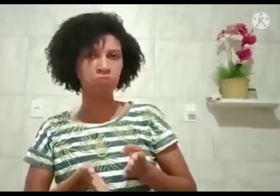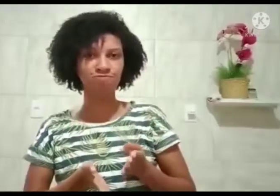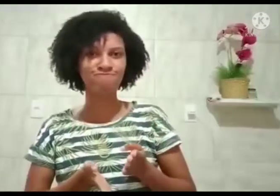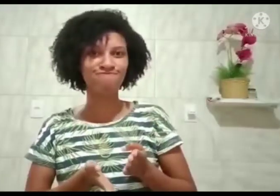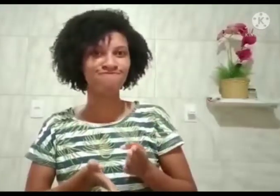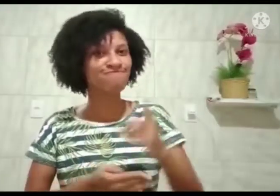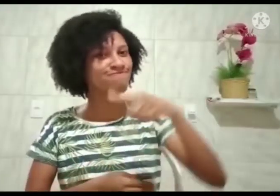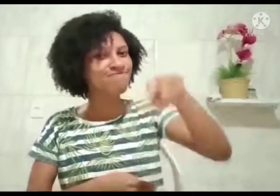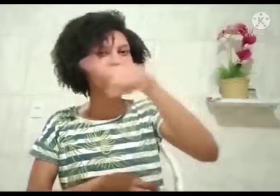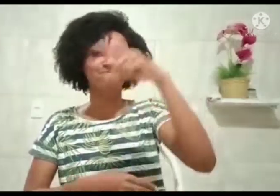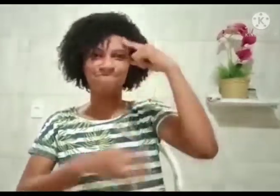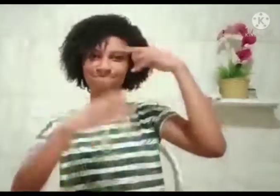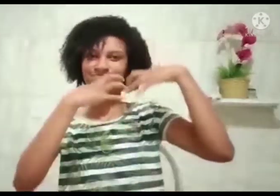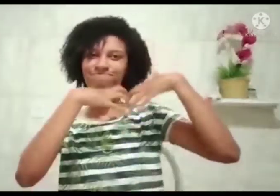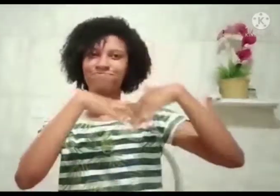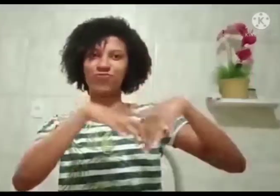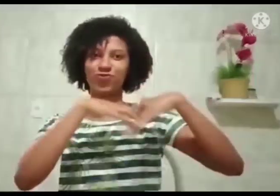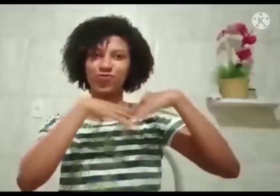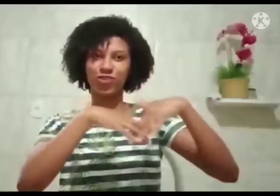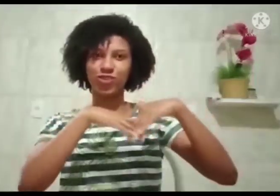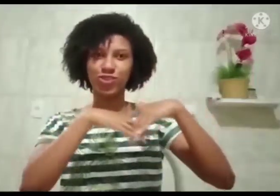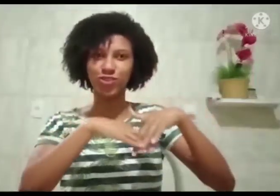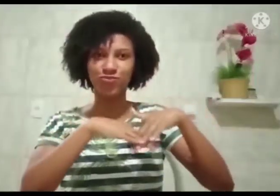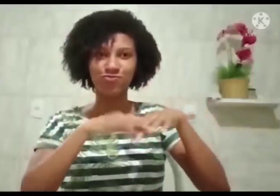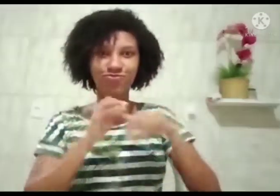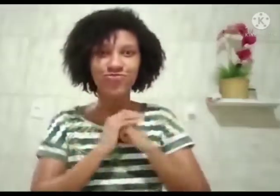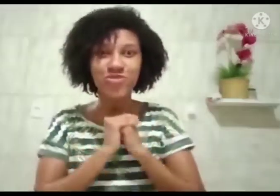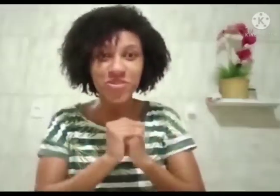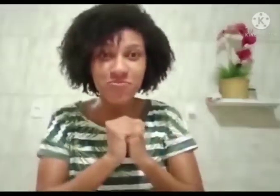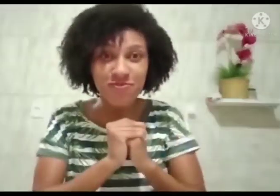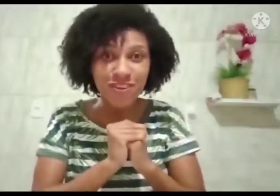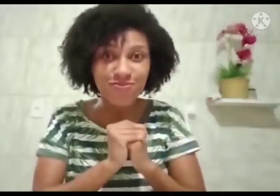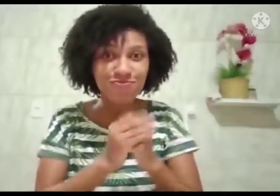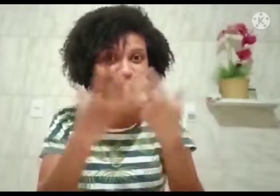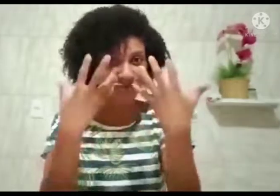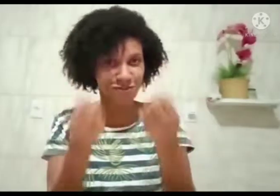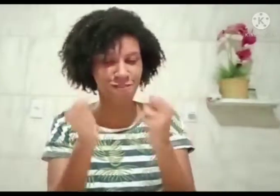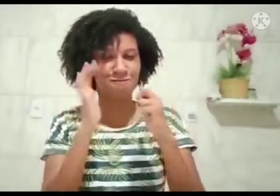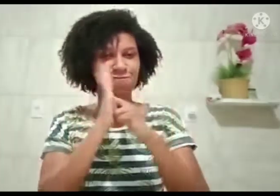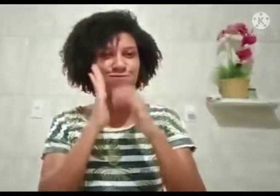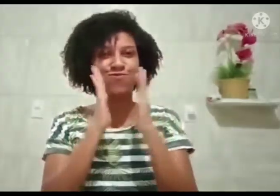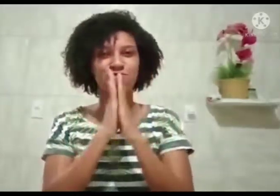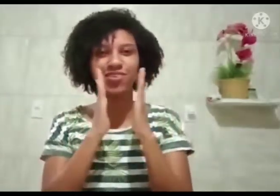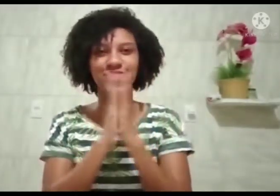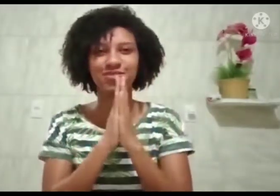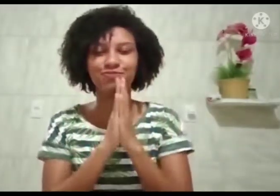prontos ou não? É necessário essa reflexão, amém? Vamos orar?